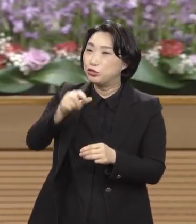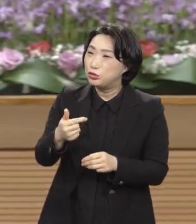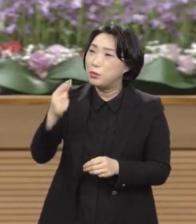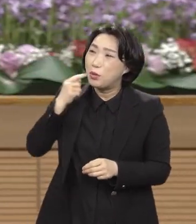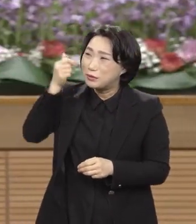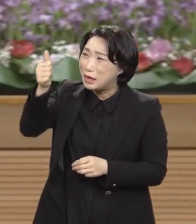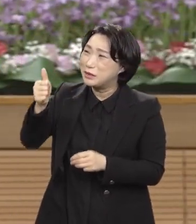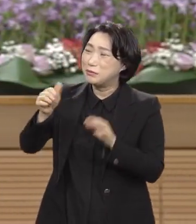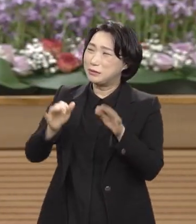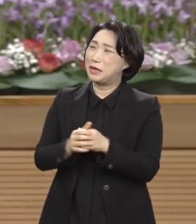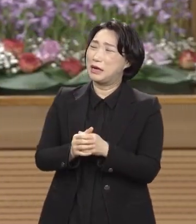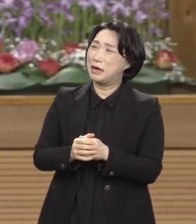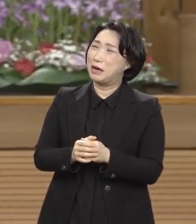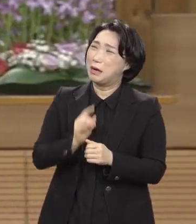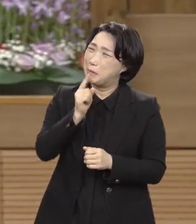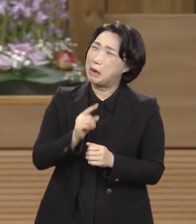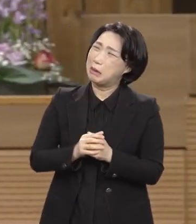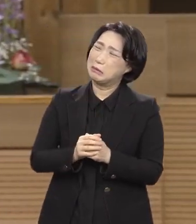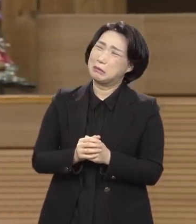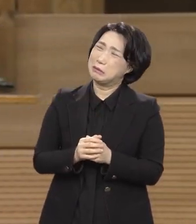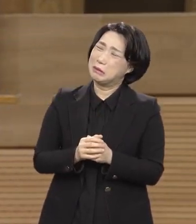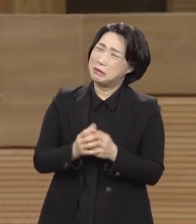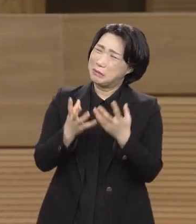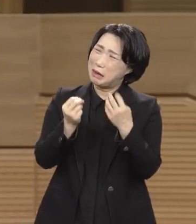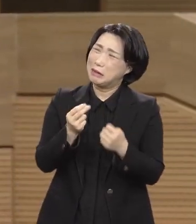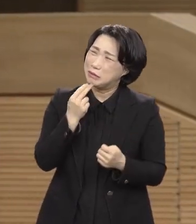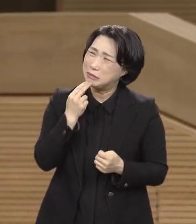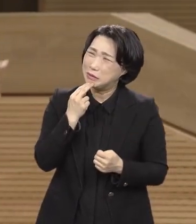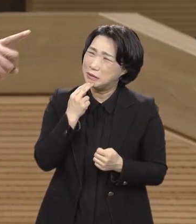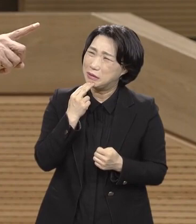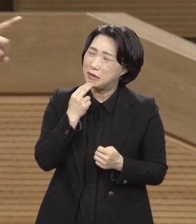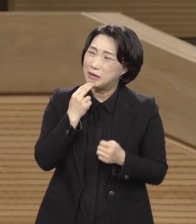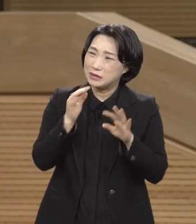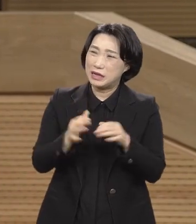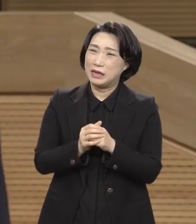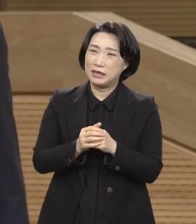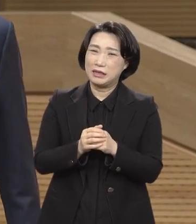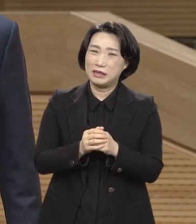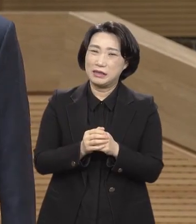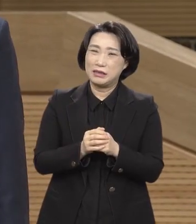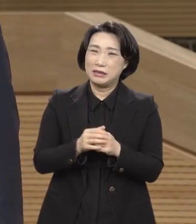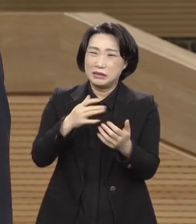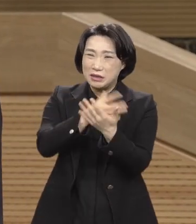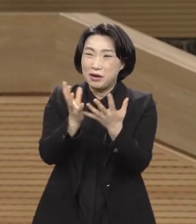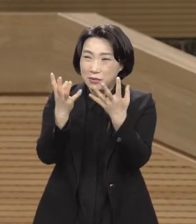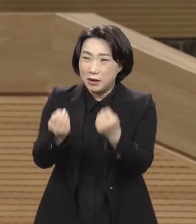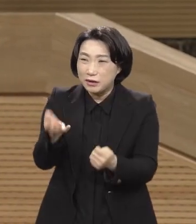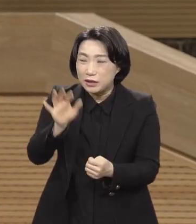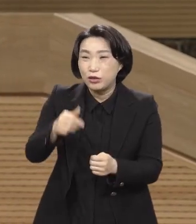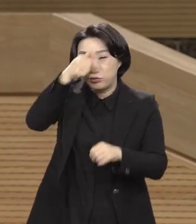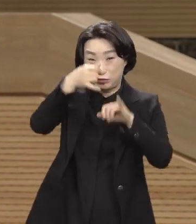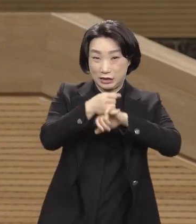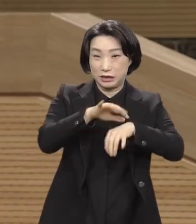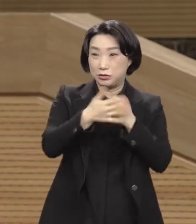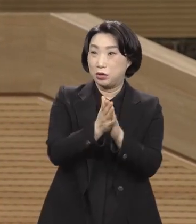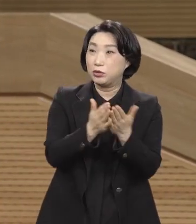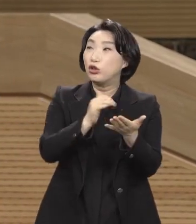얼마나 할 말이 없기에 구약성경이 그렇게 36권이나 되는데 구약성경은